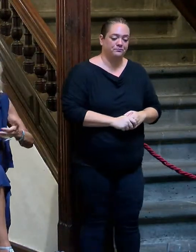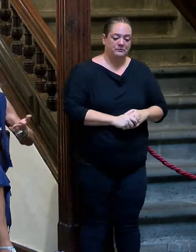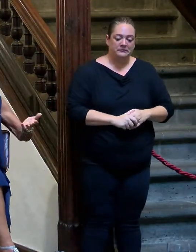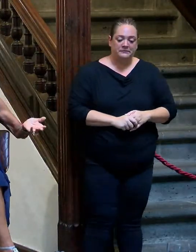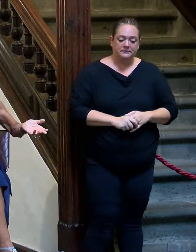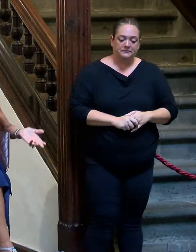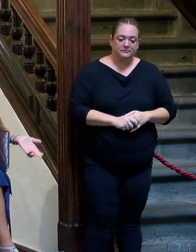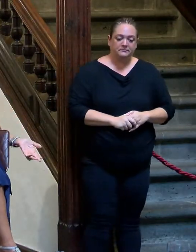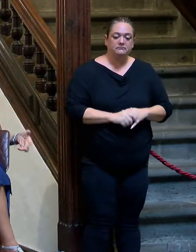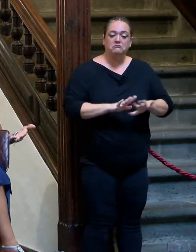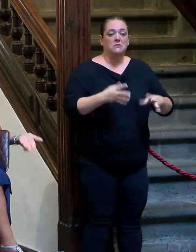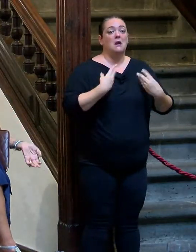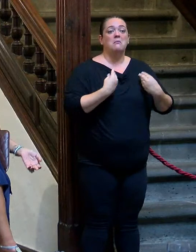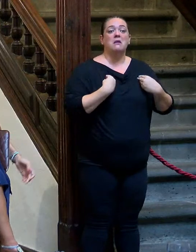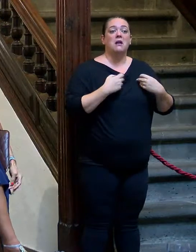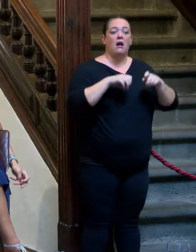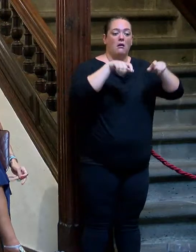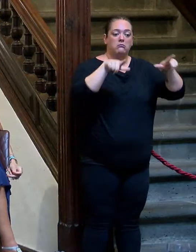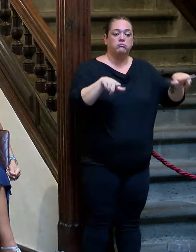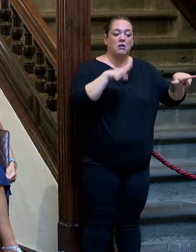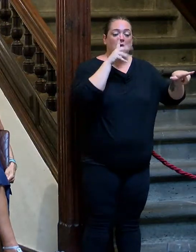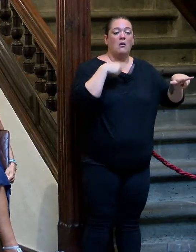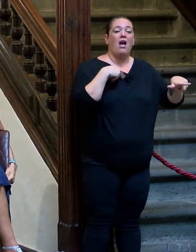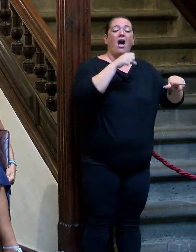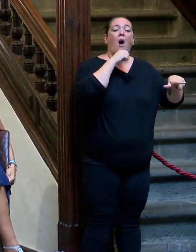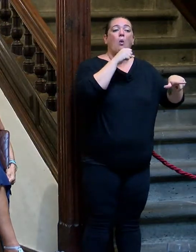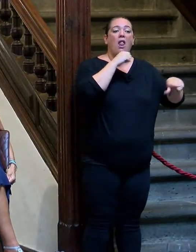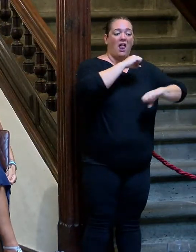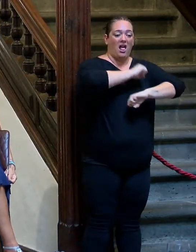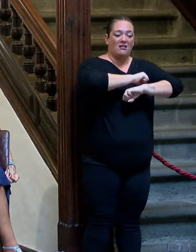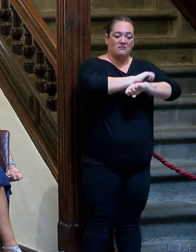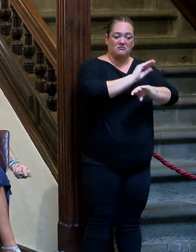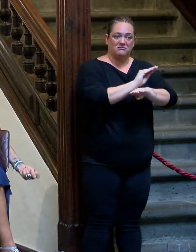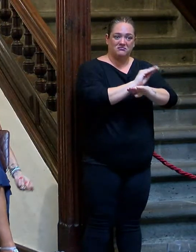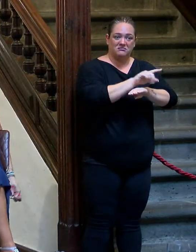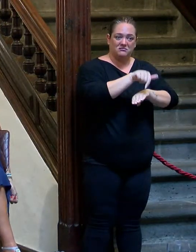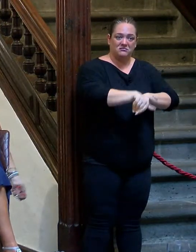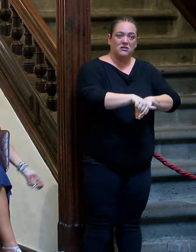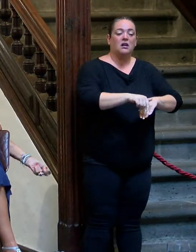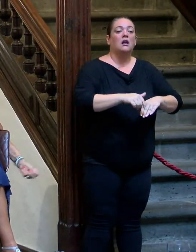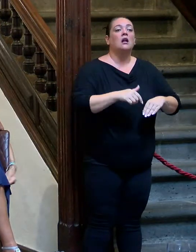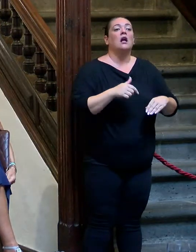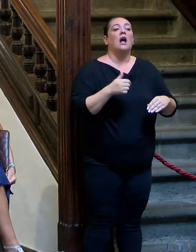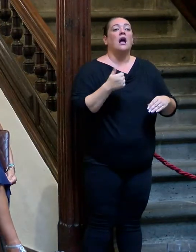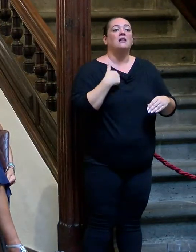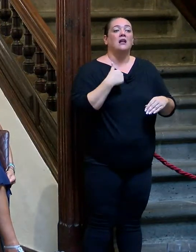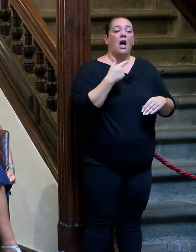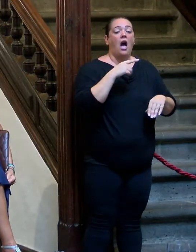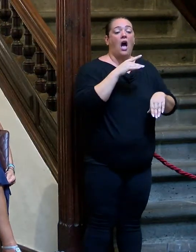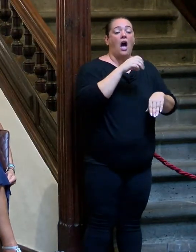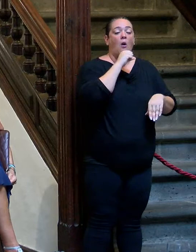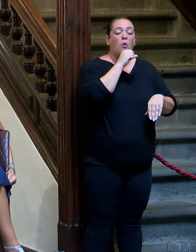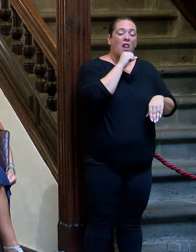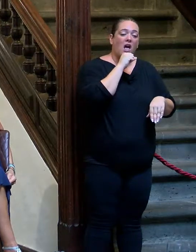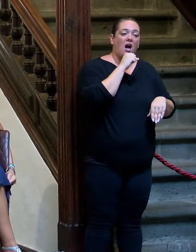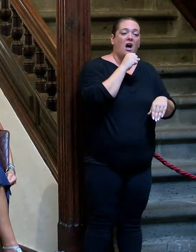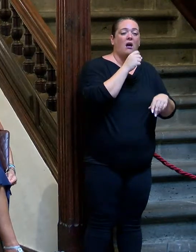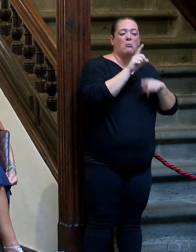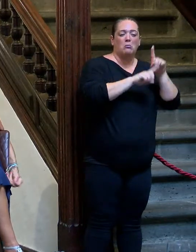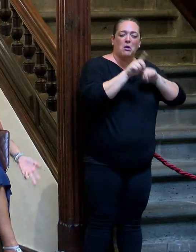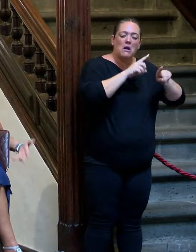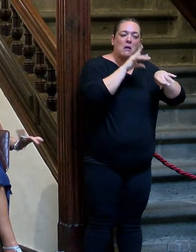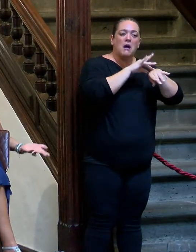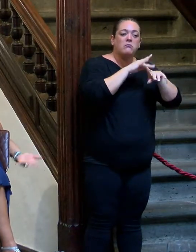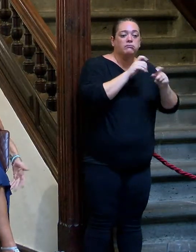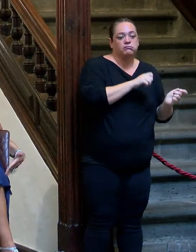Y yo vivía en una portería, porque mi abuela era la portera de esa casa, y de ahí, cuando ella se empezó a poner mala y a tener problemas, nos mudamos a un patio, a un patio